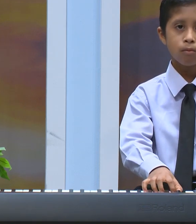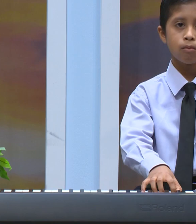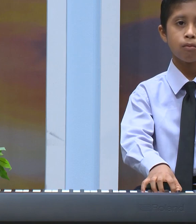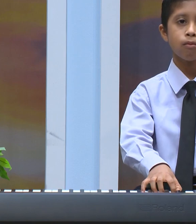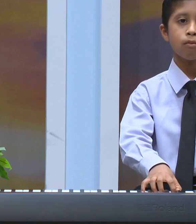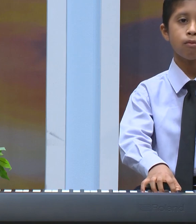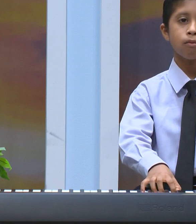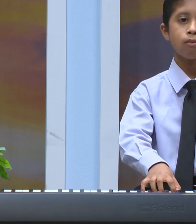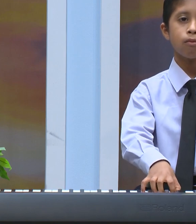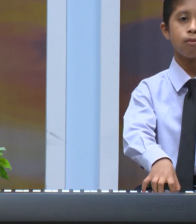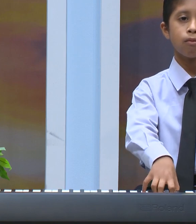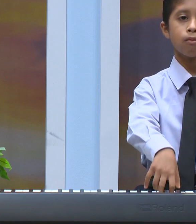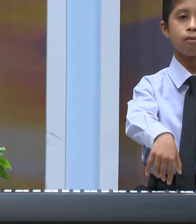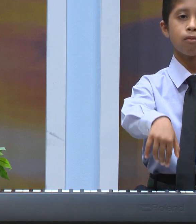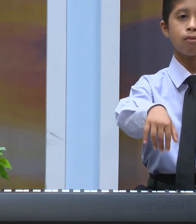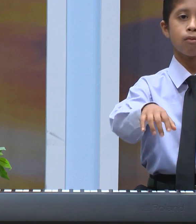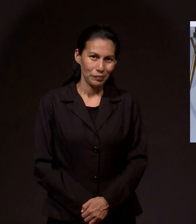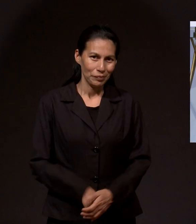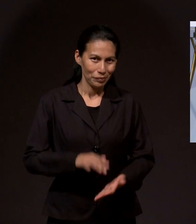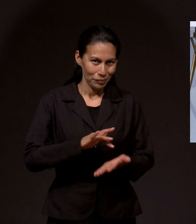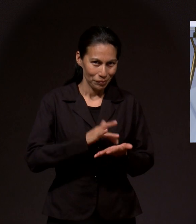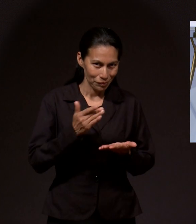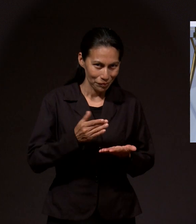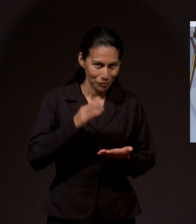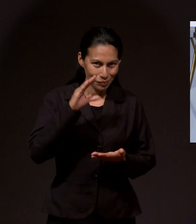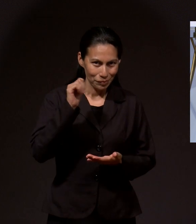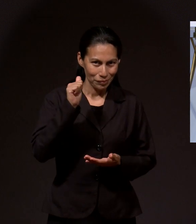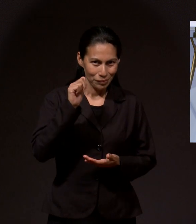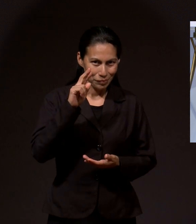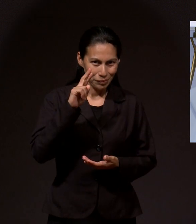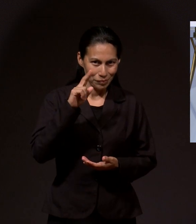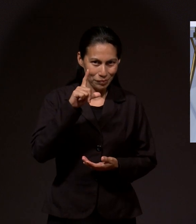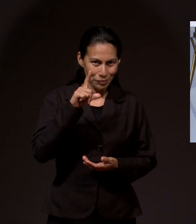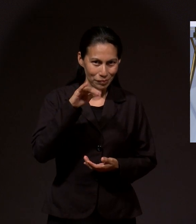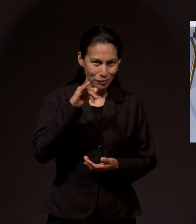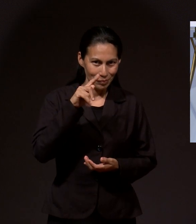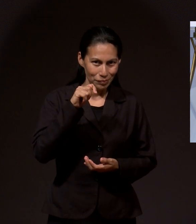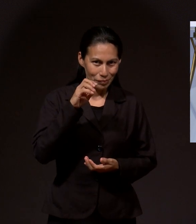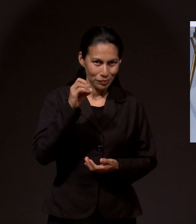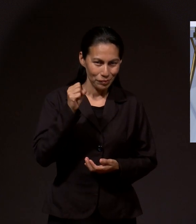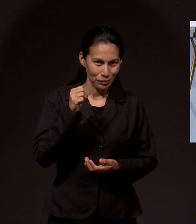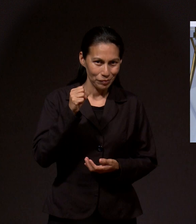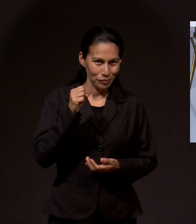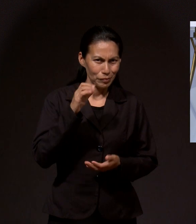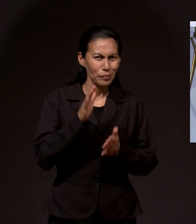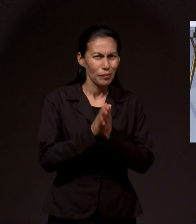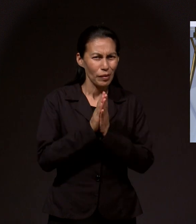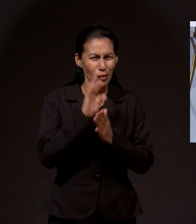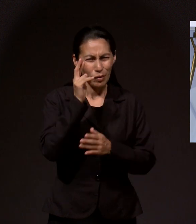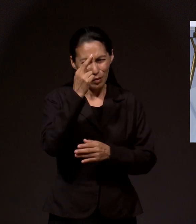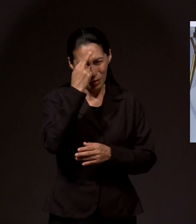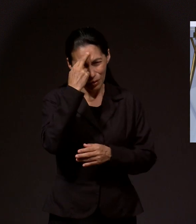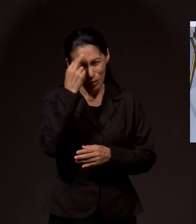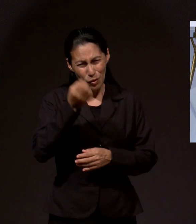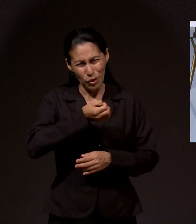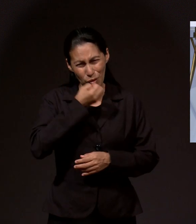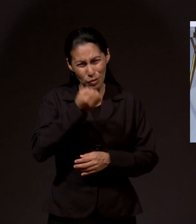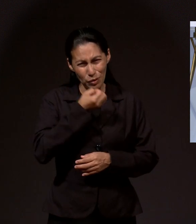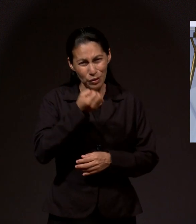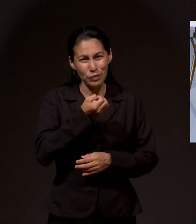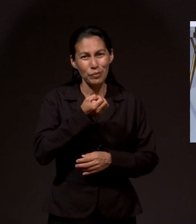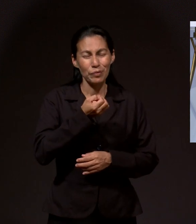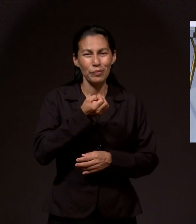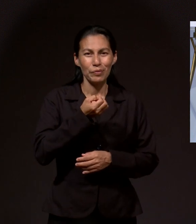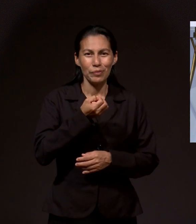Amén. Gracias, Carlitos. Recordemos orar por Andrea, Julio